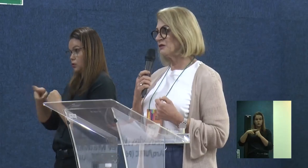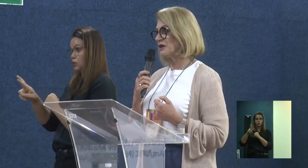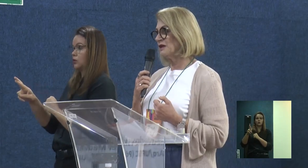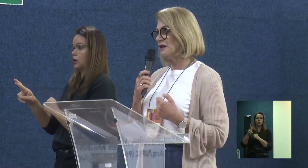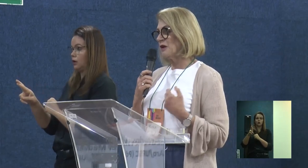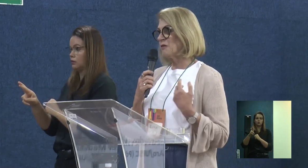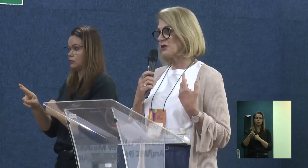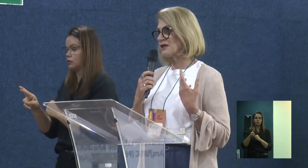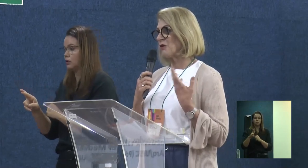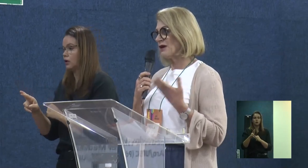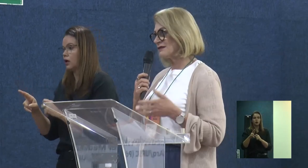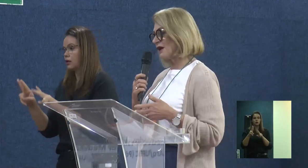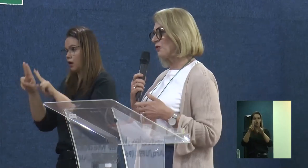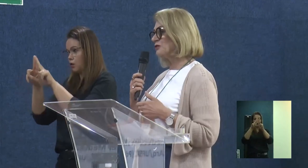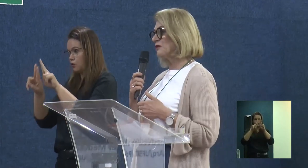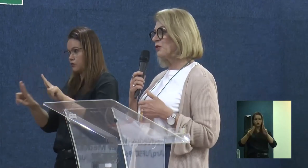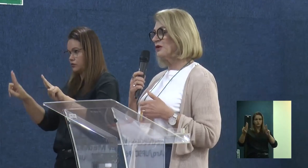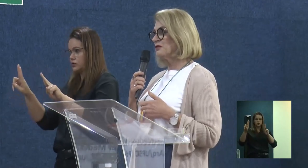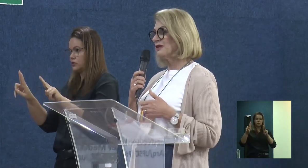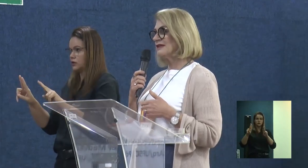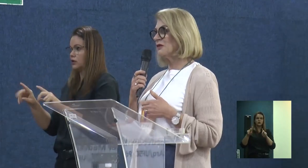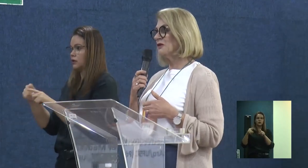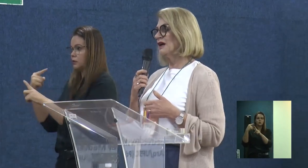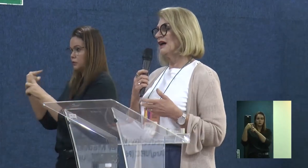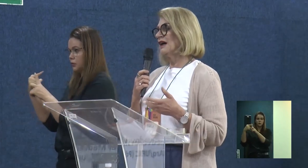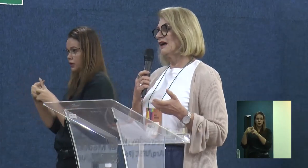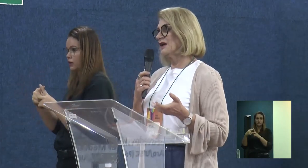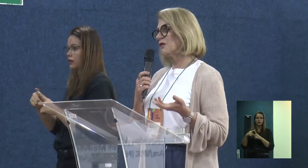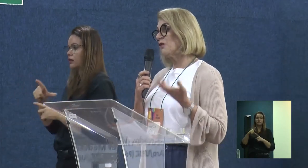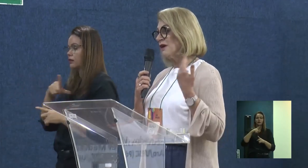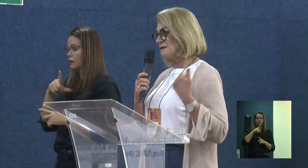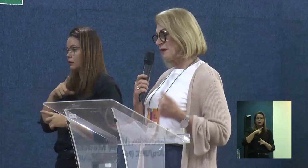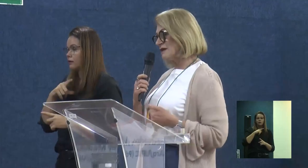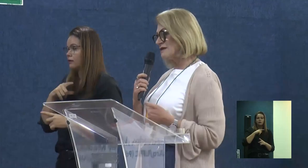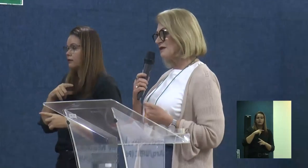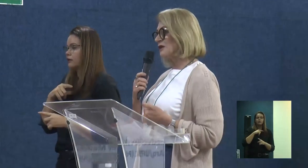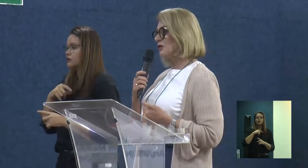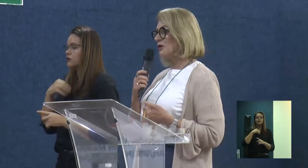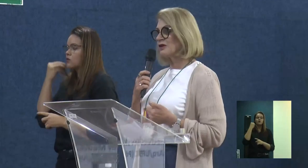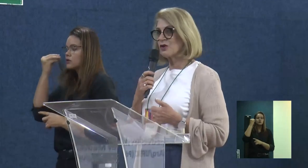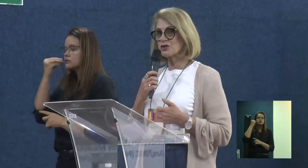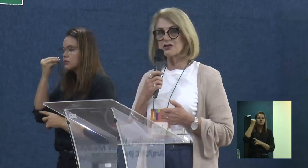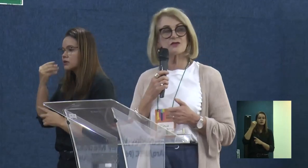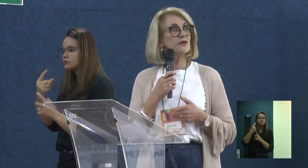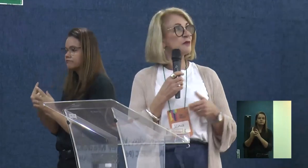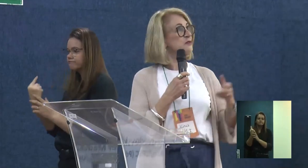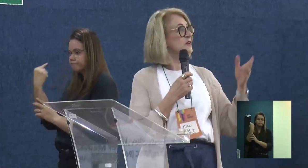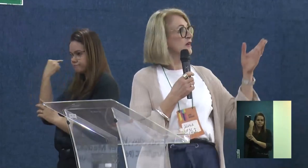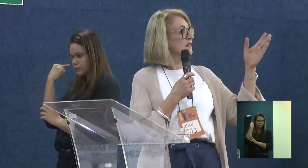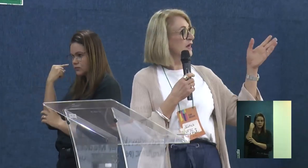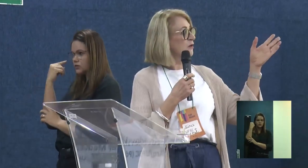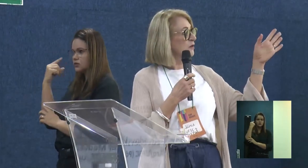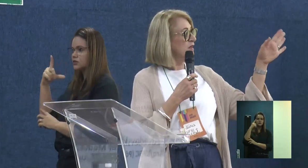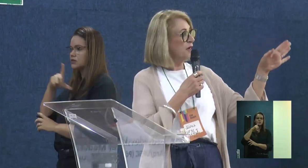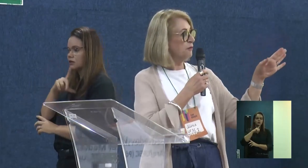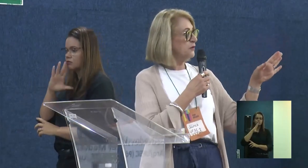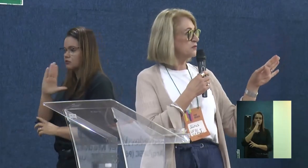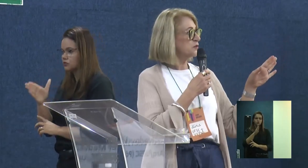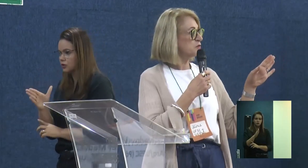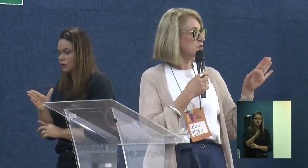e entendo que possa agora estar contribuindo, então, com a experiência anterior que nós já tivemos,